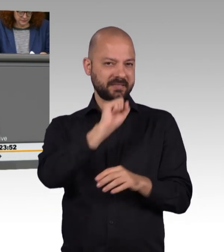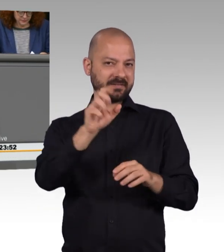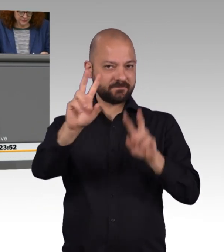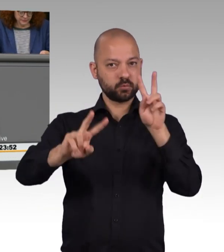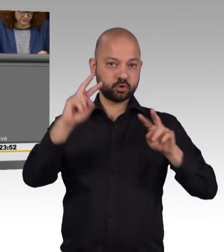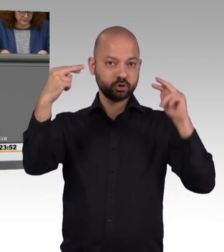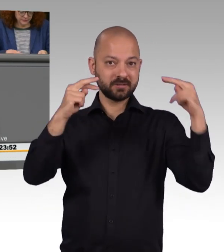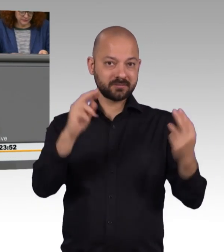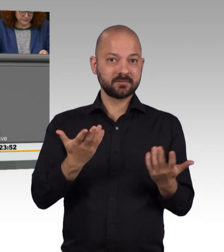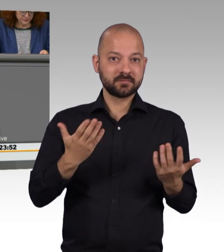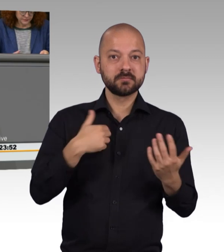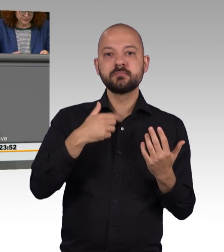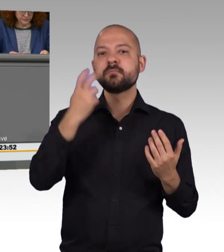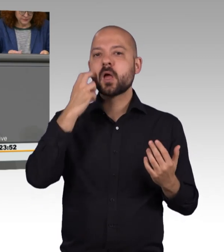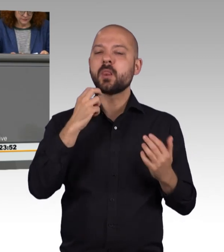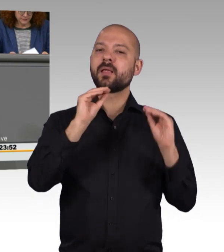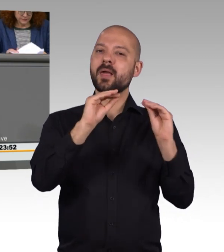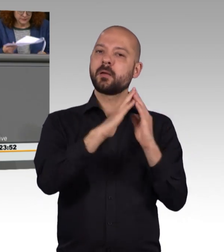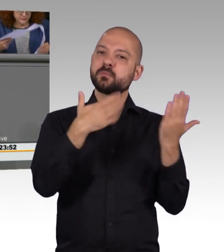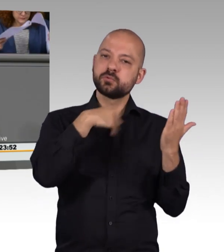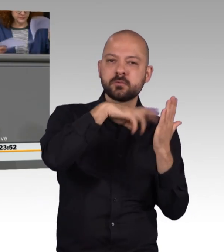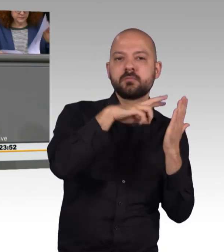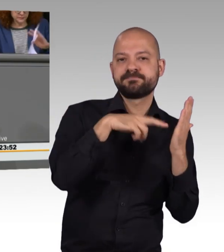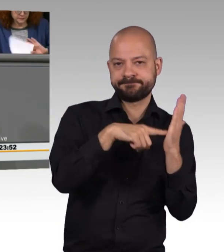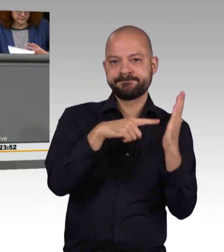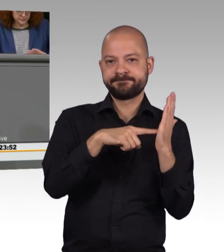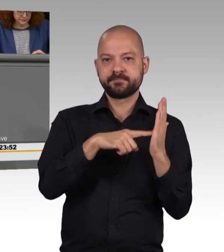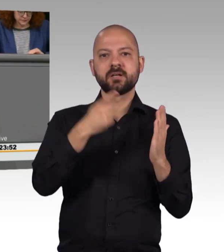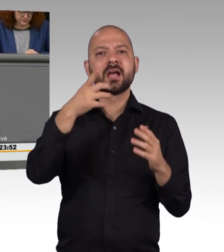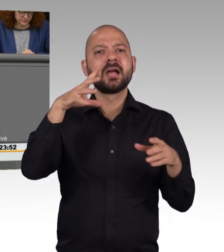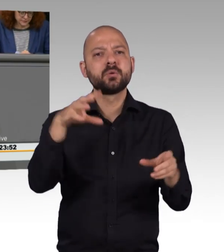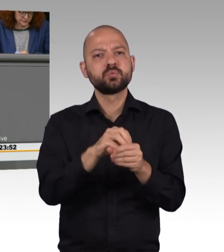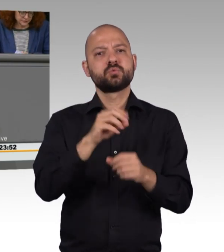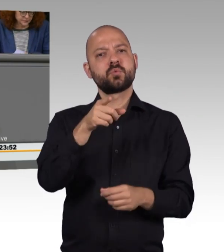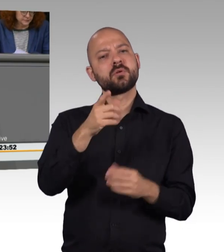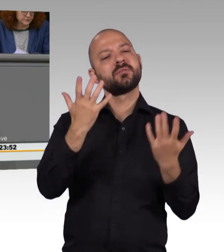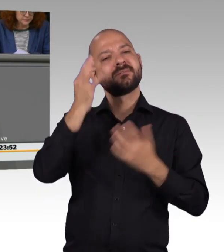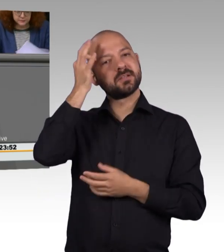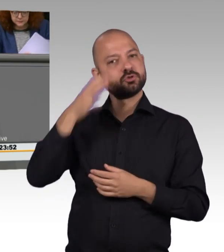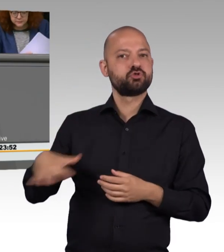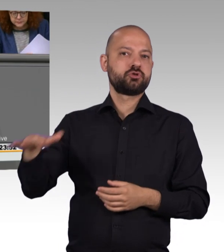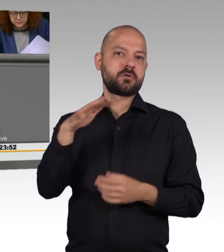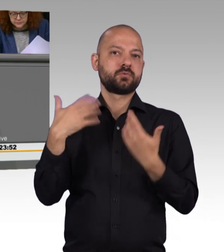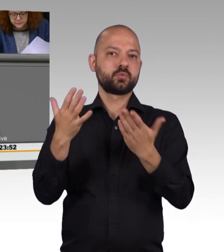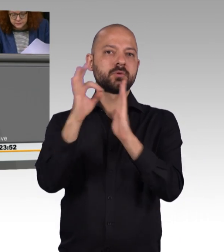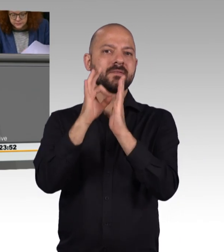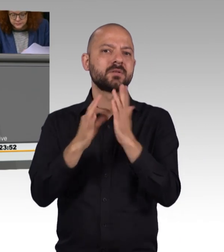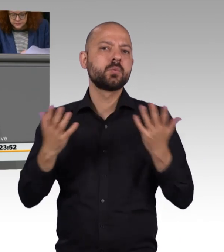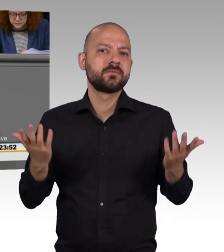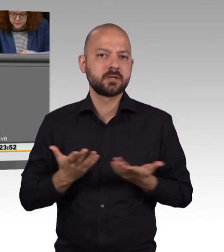Lehrbüchern geschaut, wie denn Inklusion aus der Wissenschaft heraus definiert wird. Dort sagte Frau Vornefeld, Inklusion